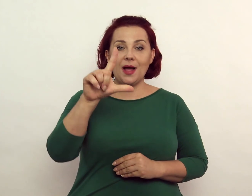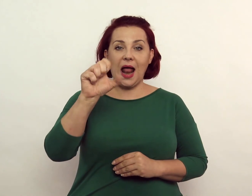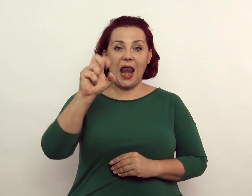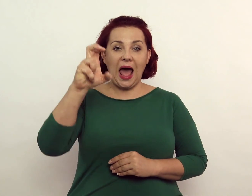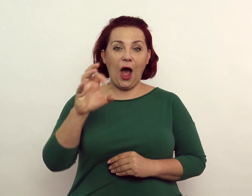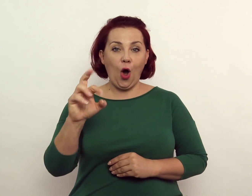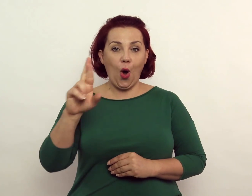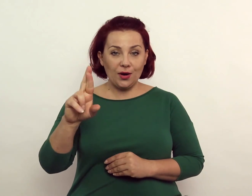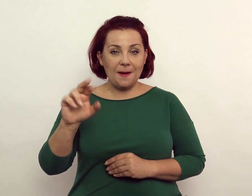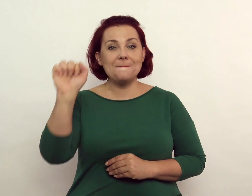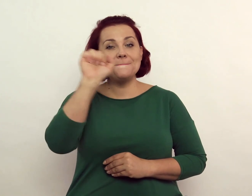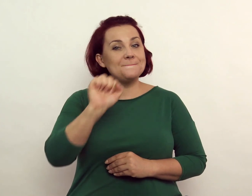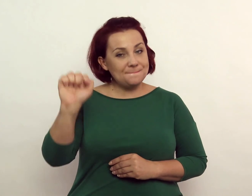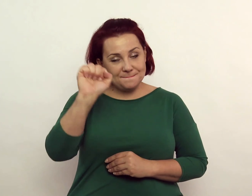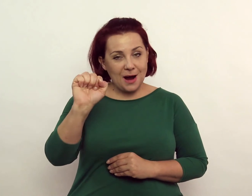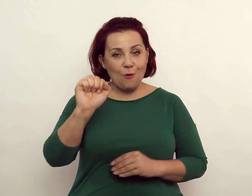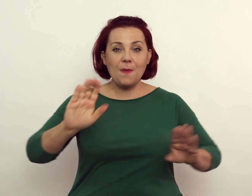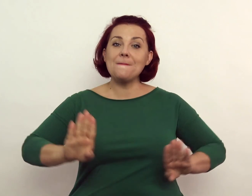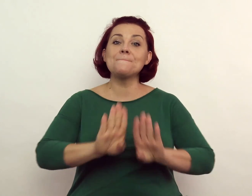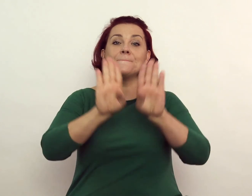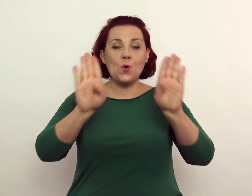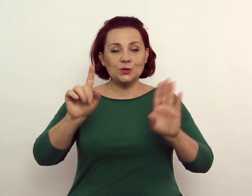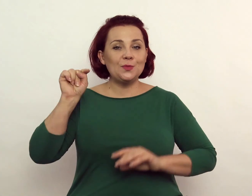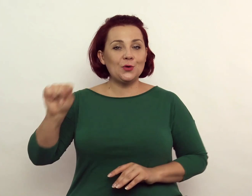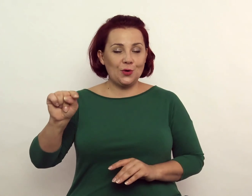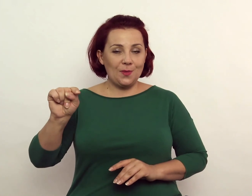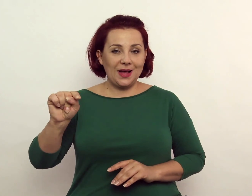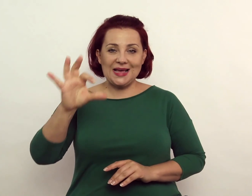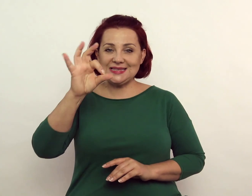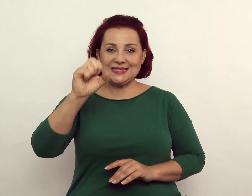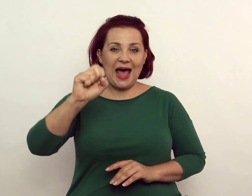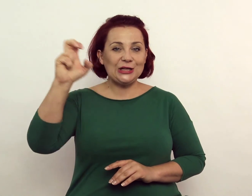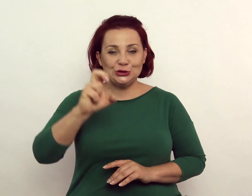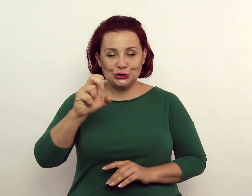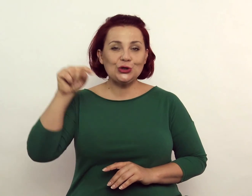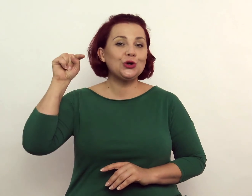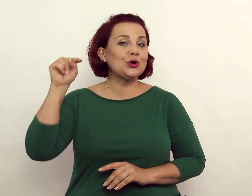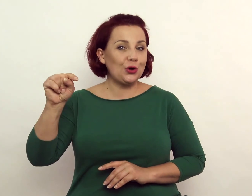.lachor.małpamuzeum.sacz